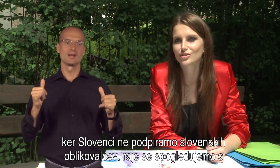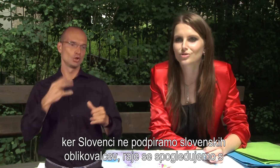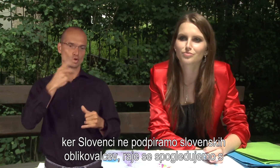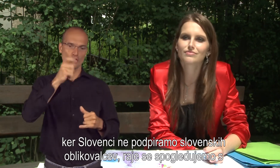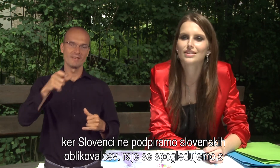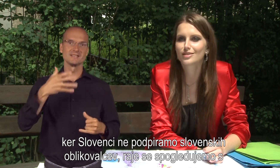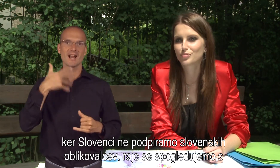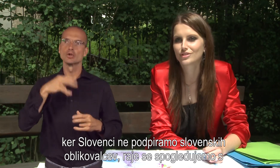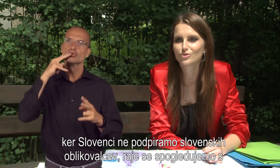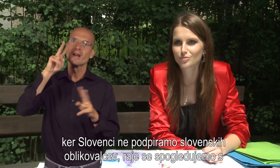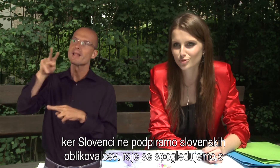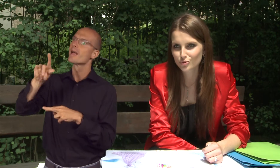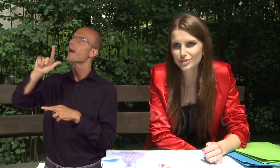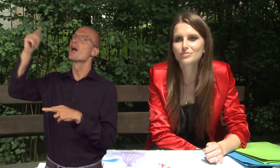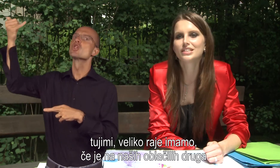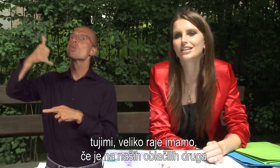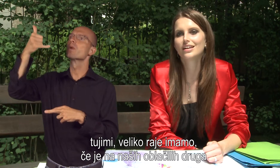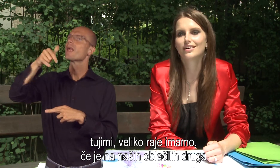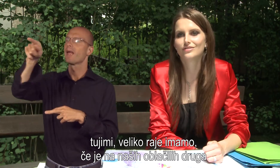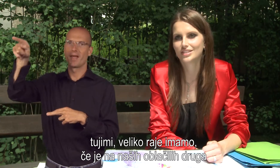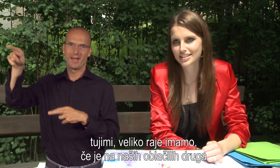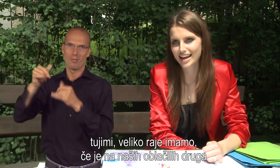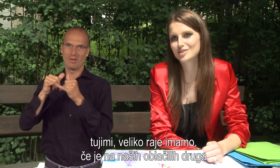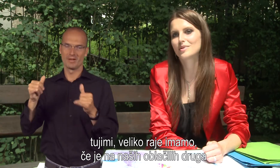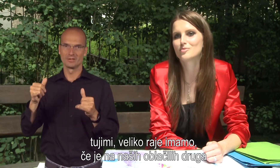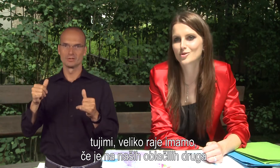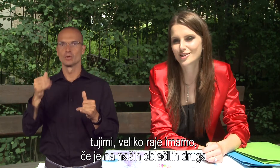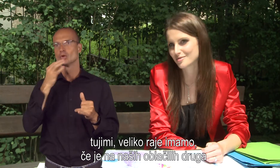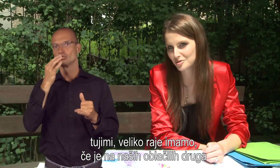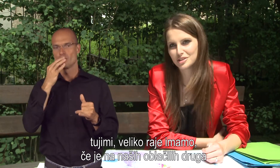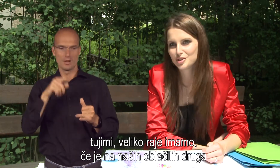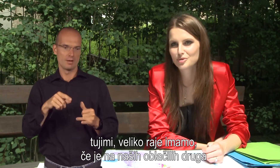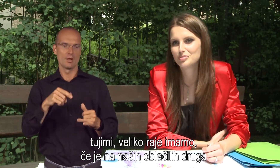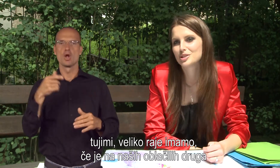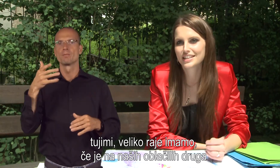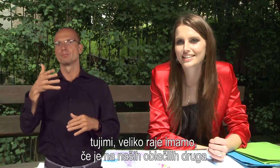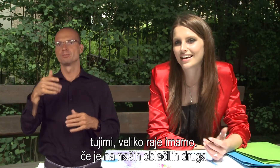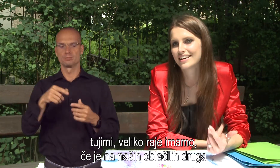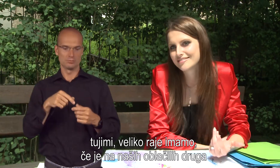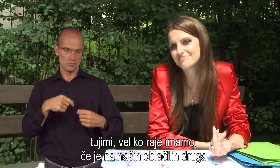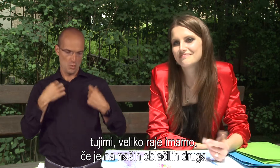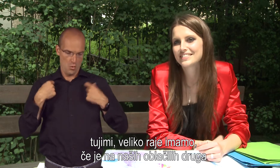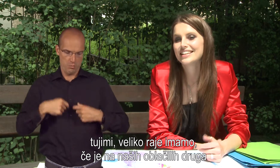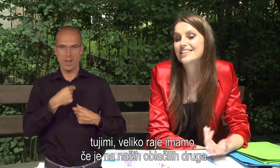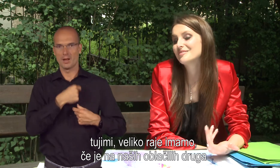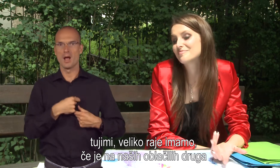rajš se spogledujemo s tujimi, veliko rajš imamo. Če nam na oblačilu piše neka